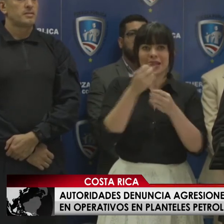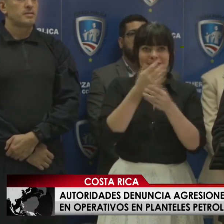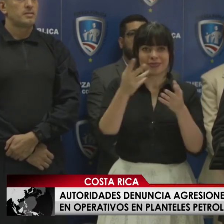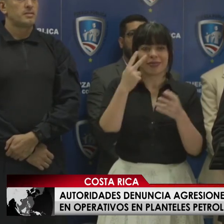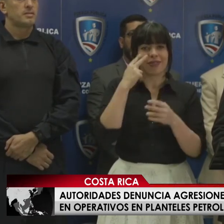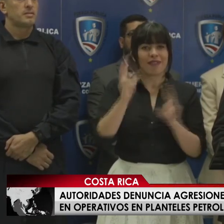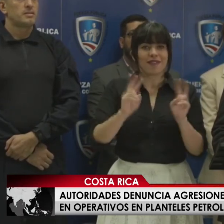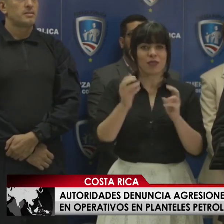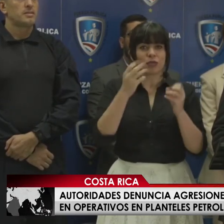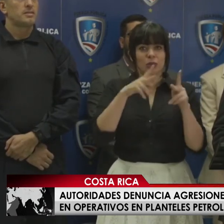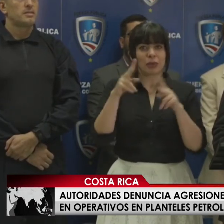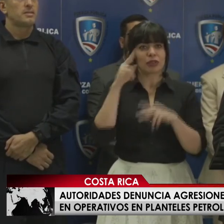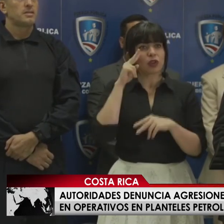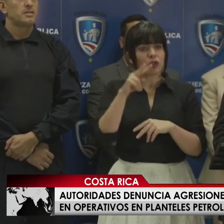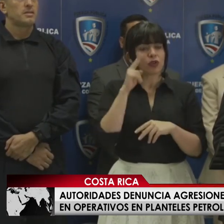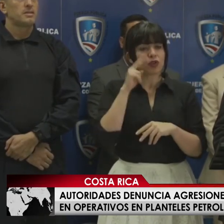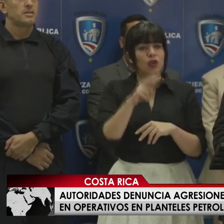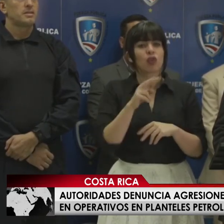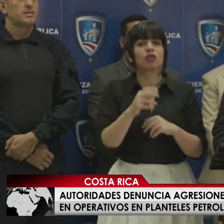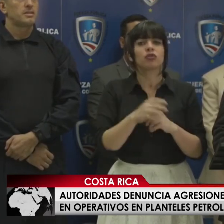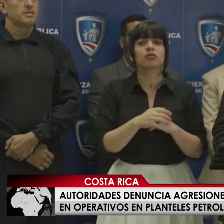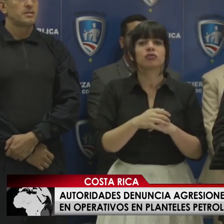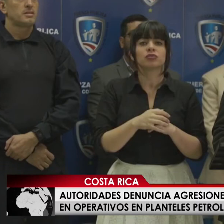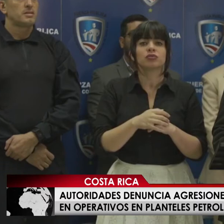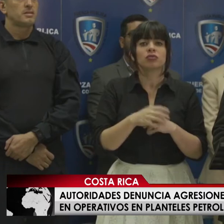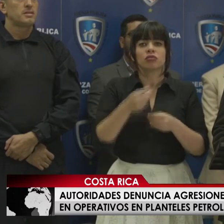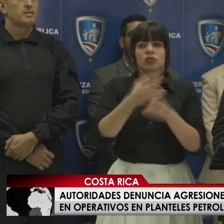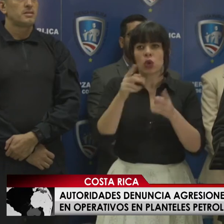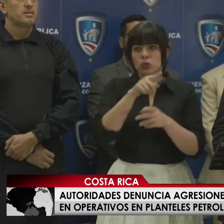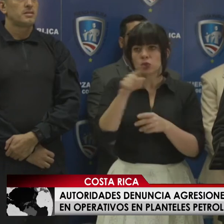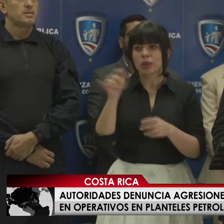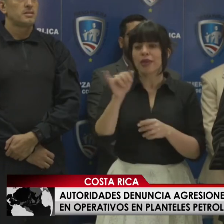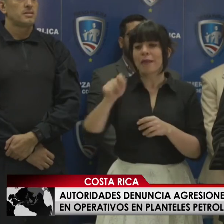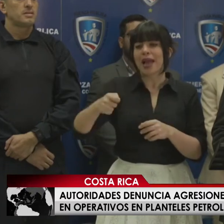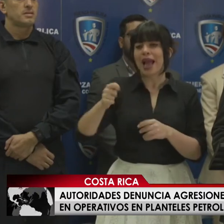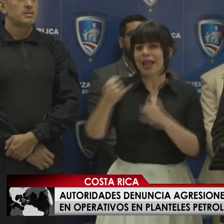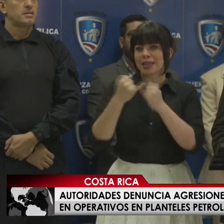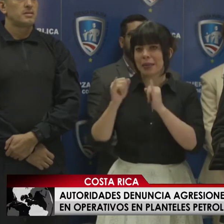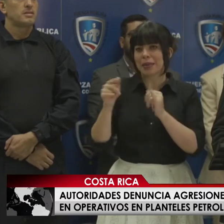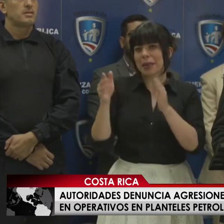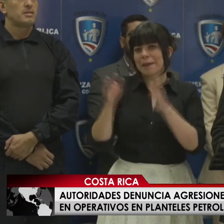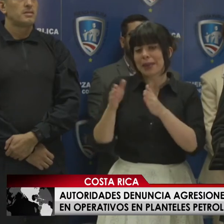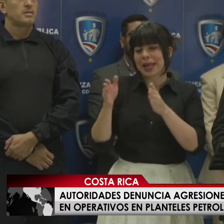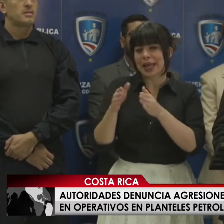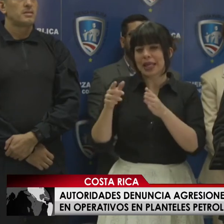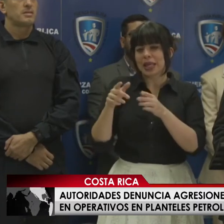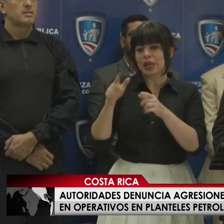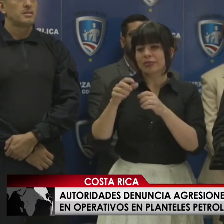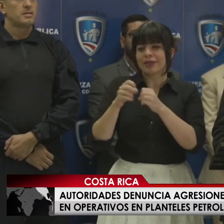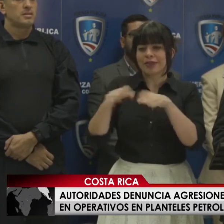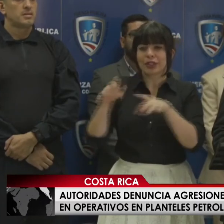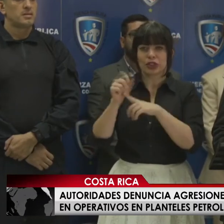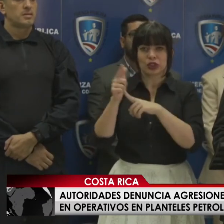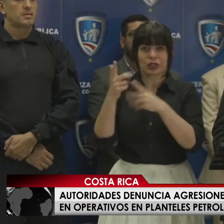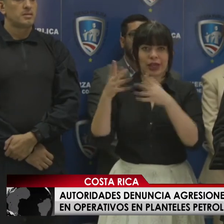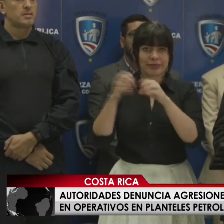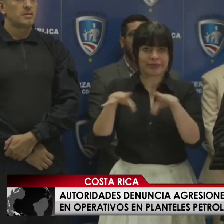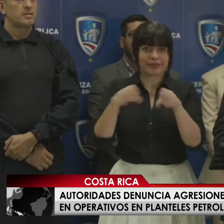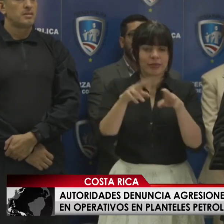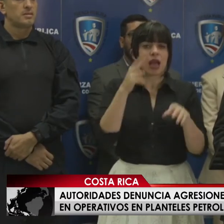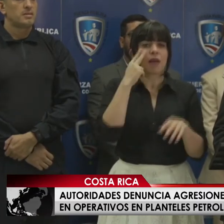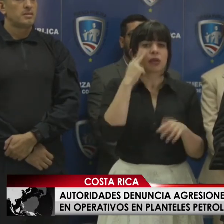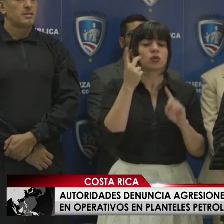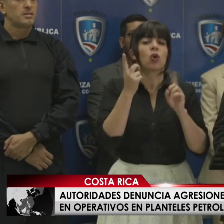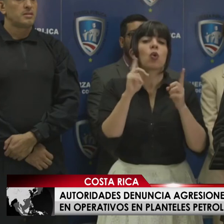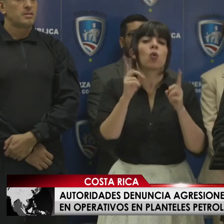vivo por muchos de ustedes o por canales independientes pequeños en las redes sociales donde se ha visto